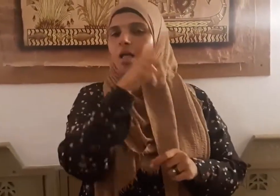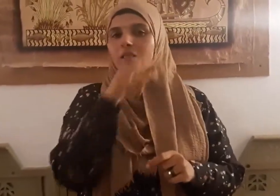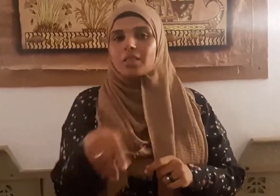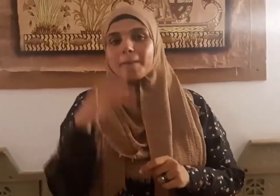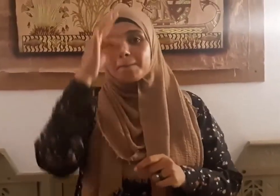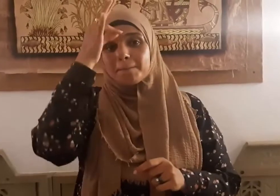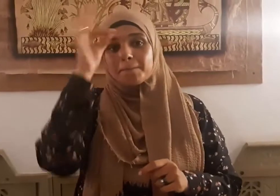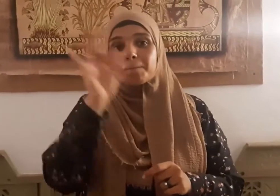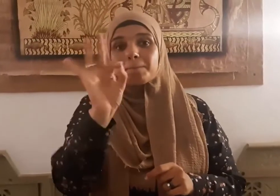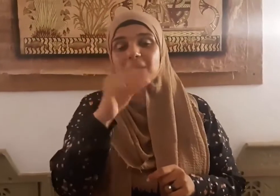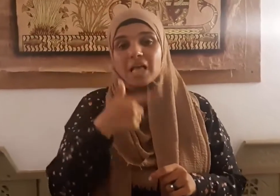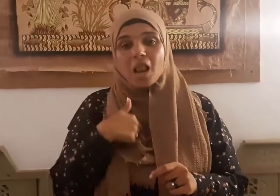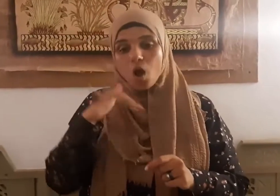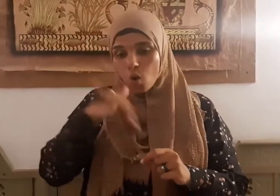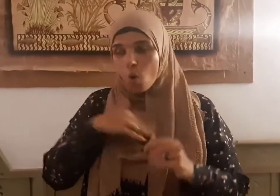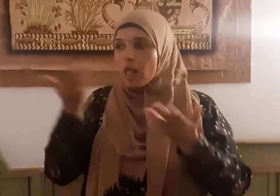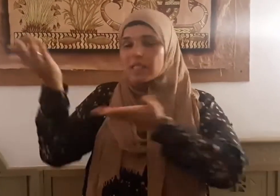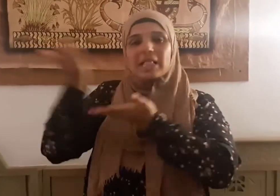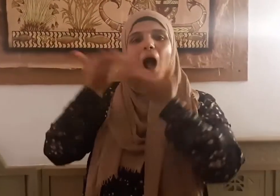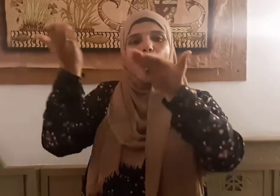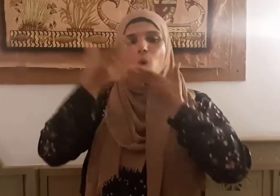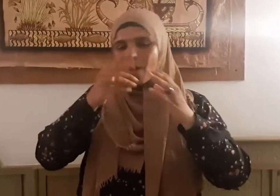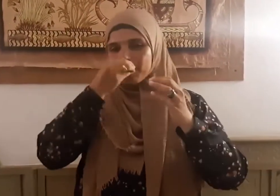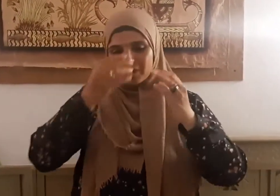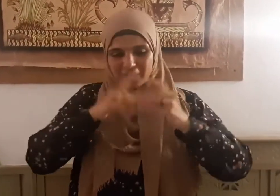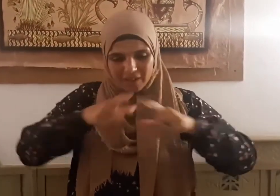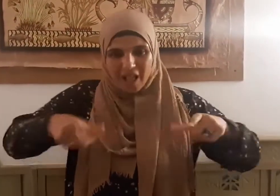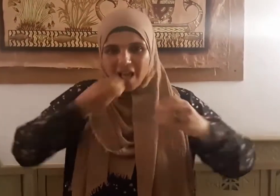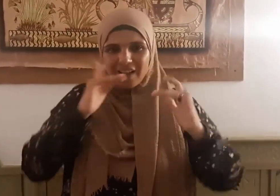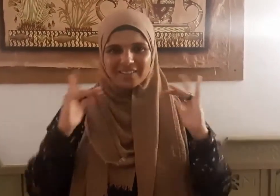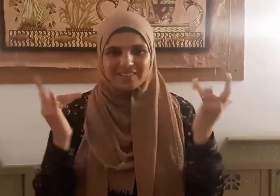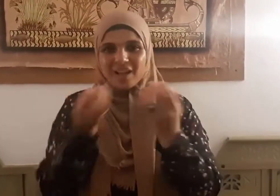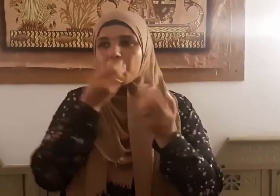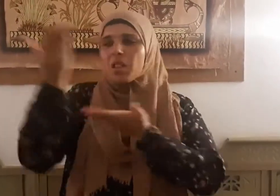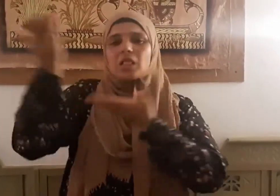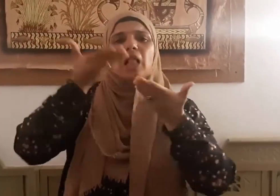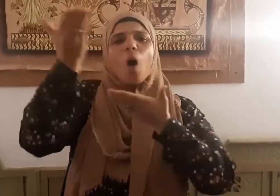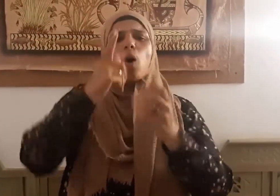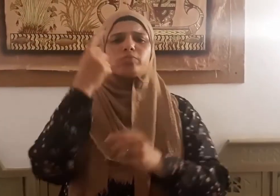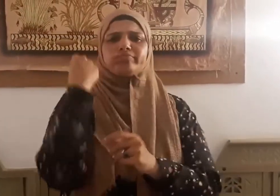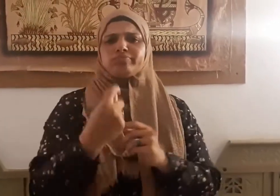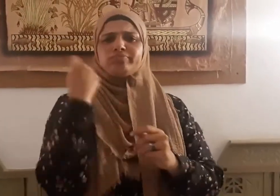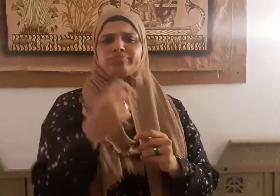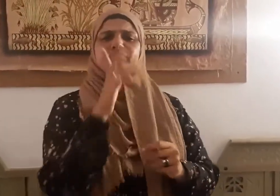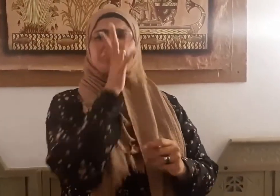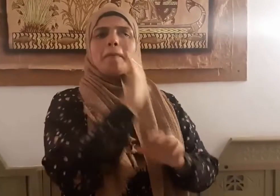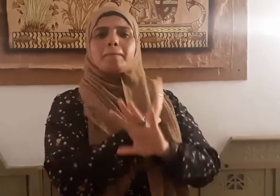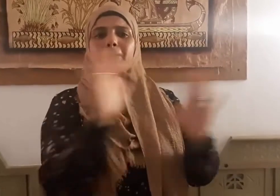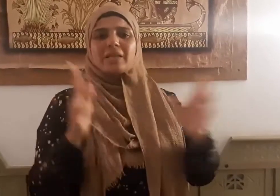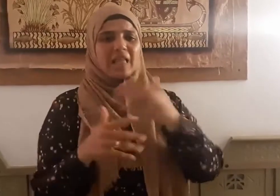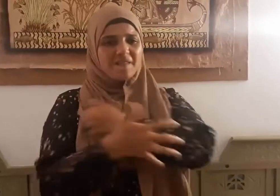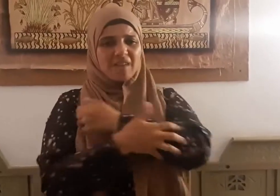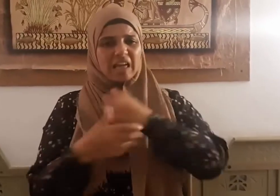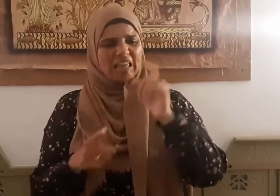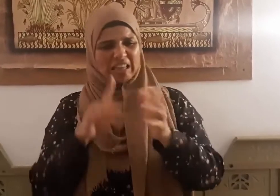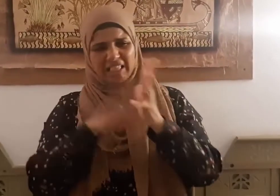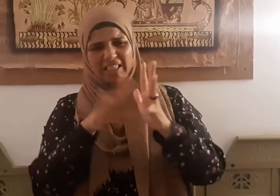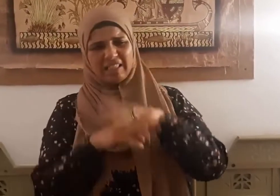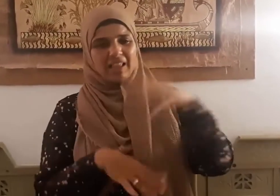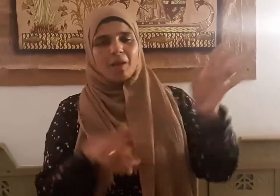الولائم على الأغنياء دون الفقراء استصغارا لشأنهم قال أبو غريرة